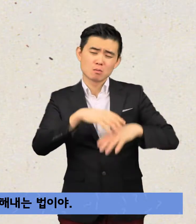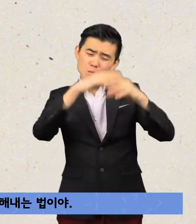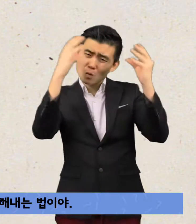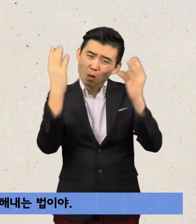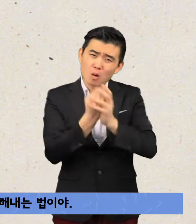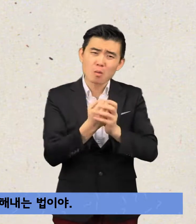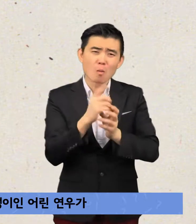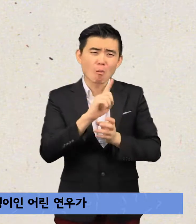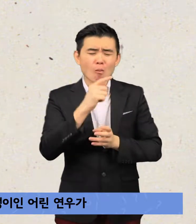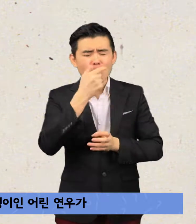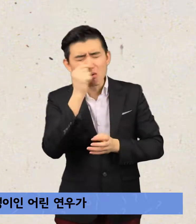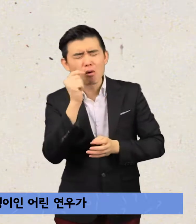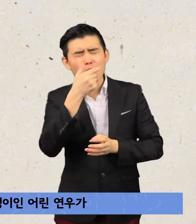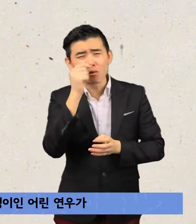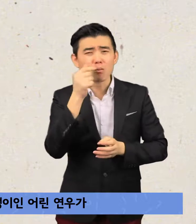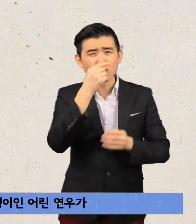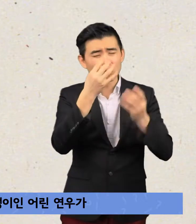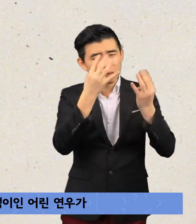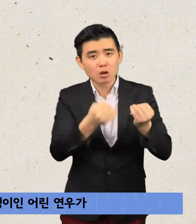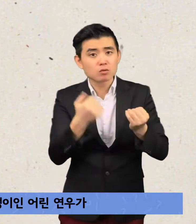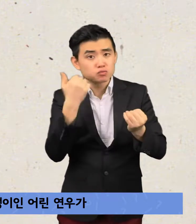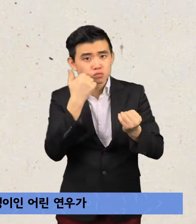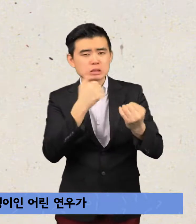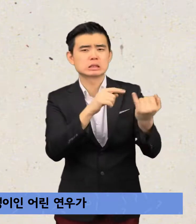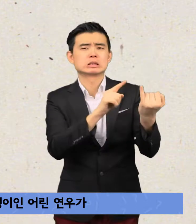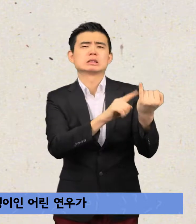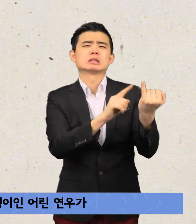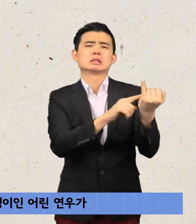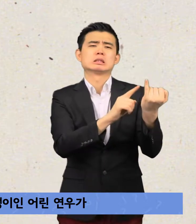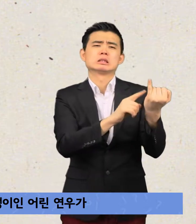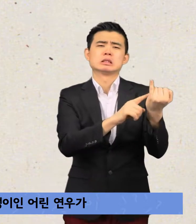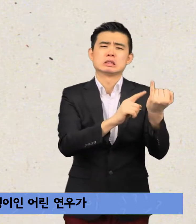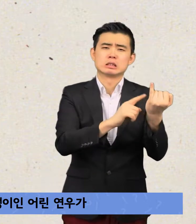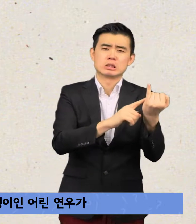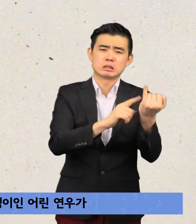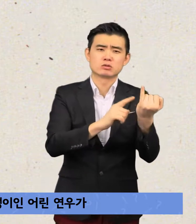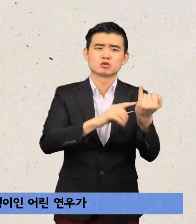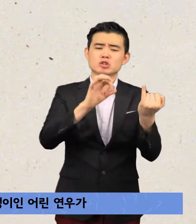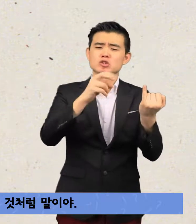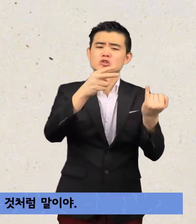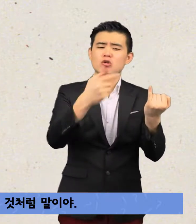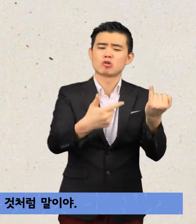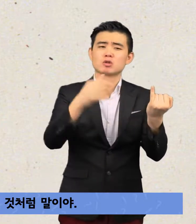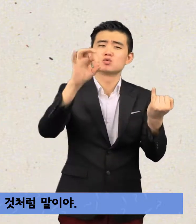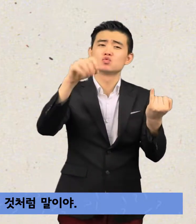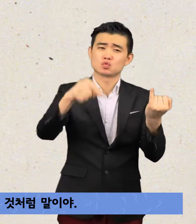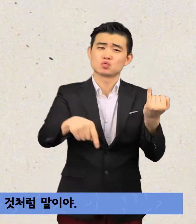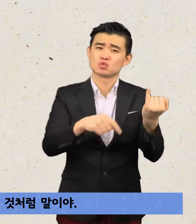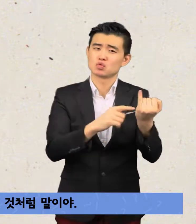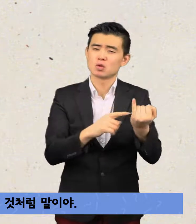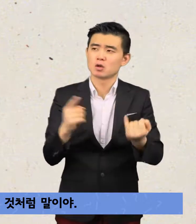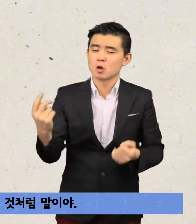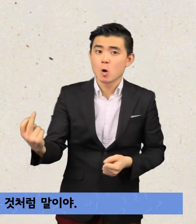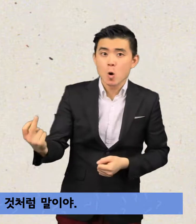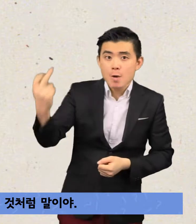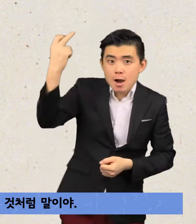모든 게 부족한 것 토성이인 어린 연우가 오빠의 생일을 챙긴 것처럼 말이야.